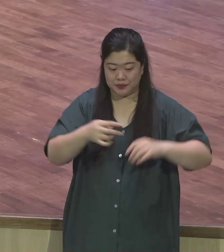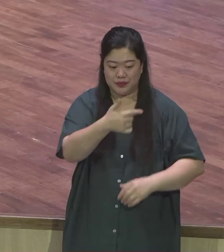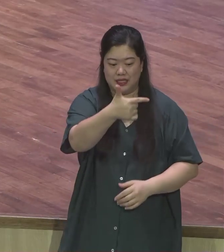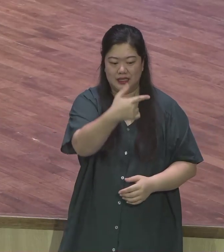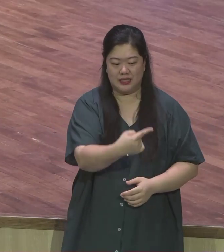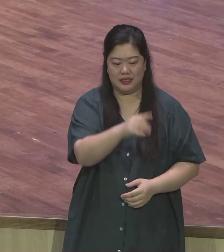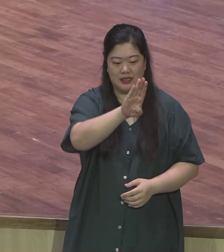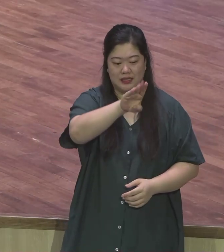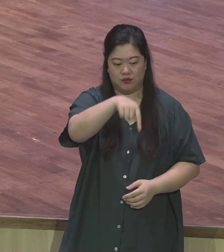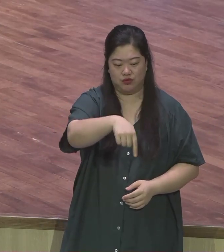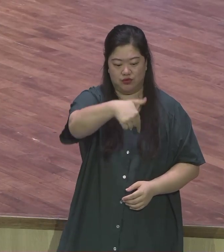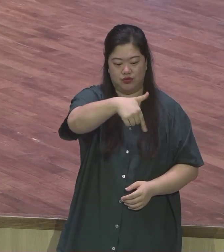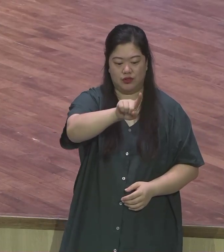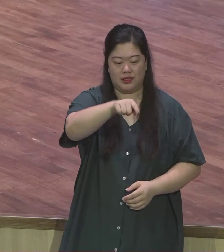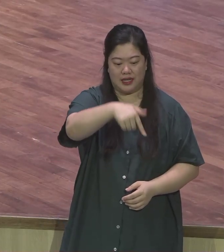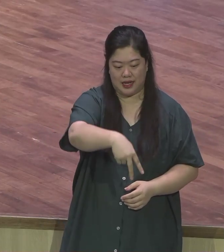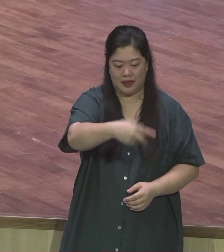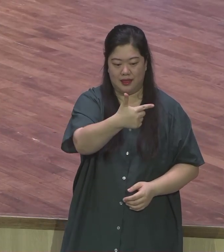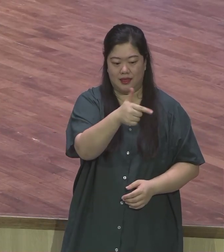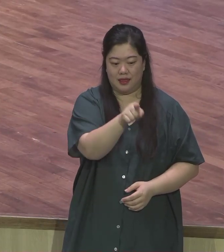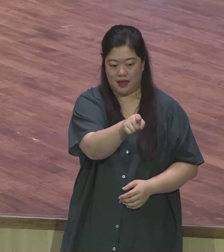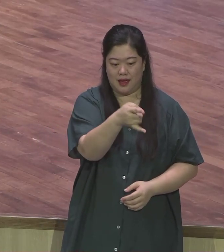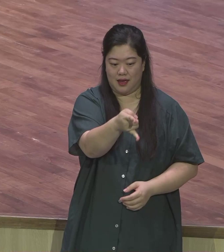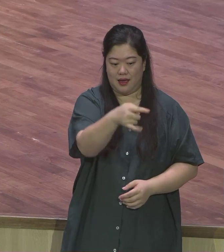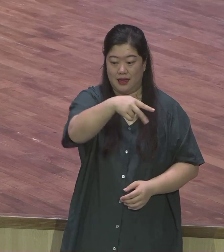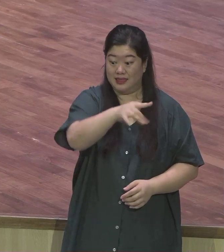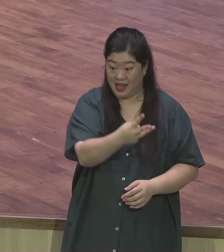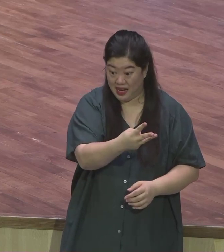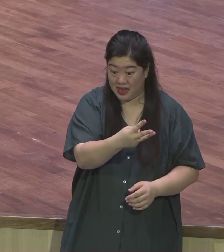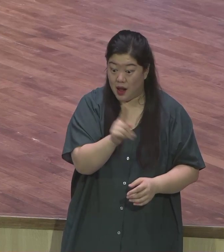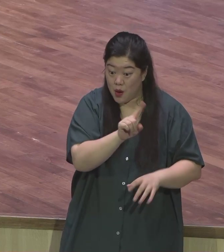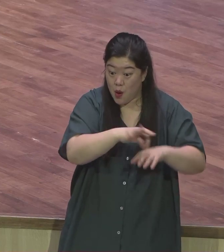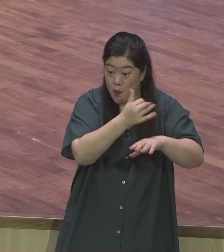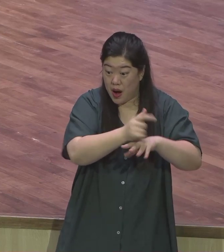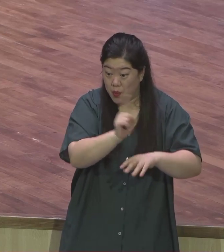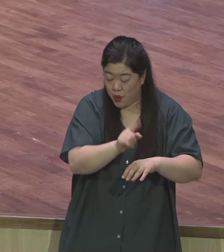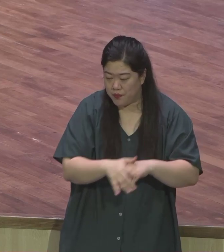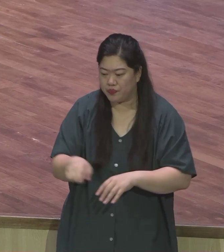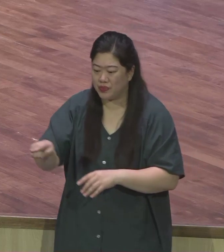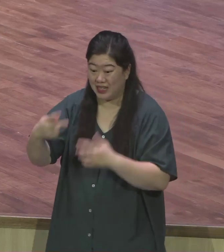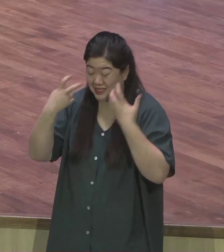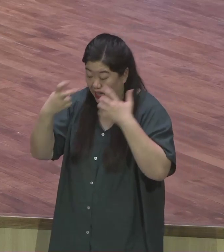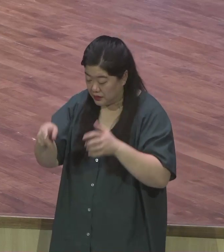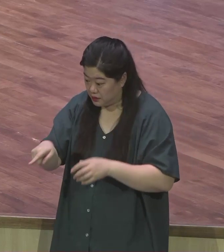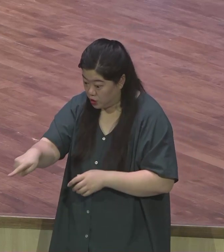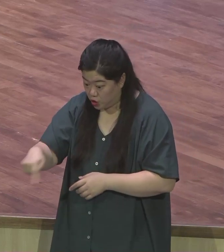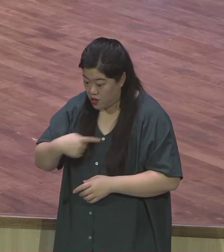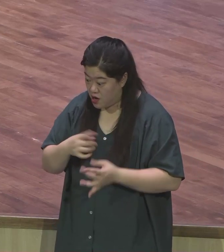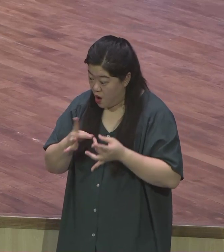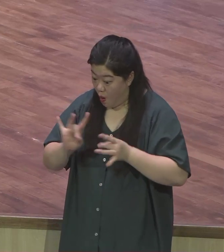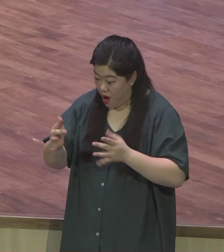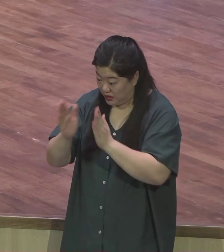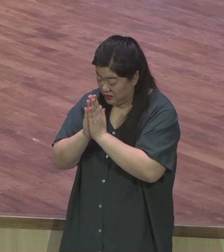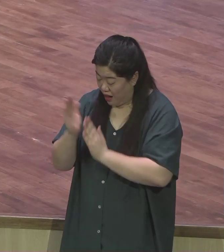집어넣습니다 그런데 머리털 하나도 그스리지 않습니다 그리고 다니엘에서 6장으로 넘어가면